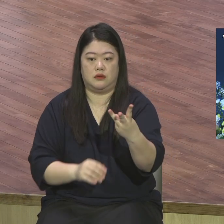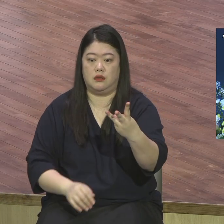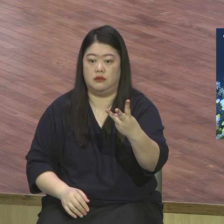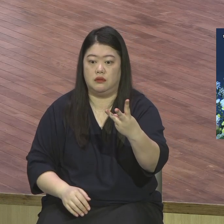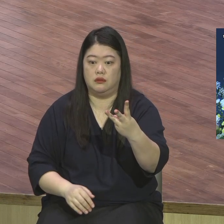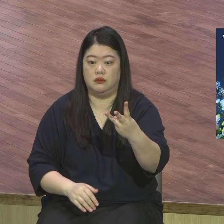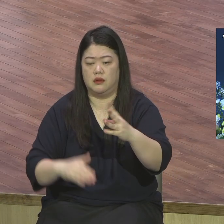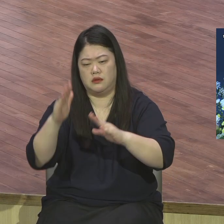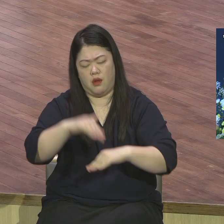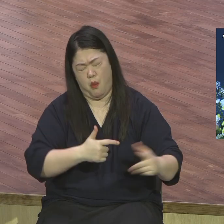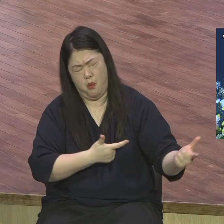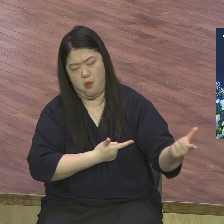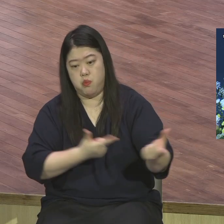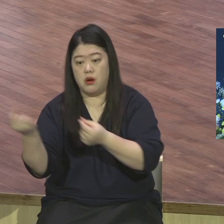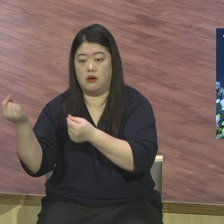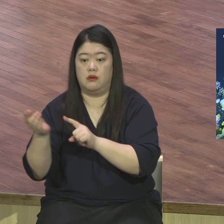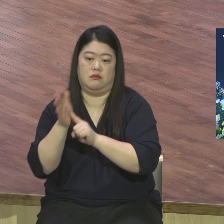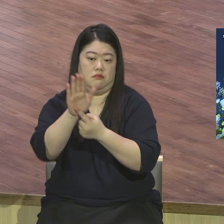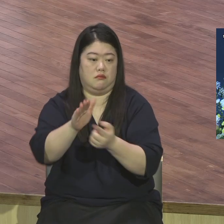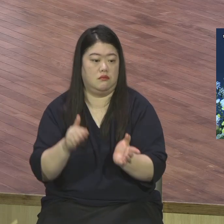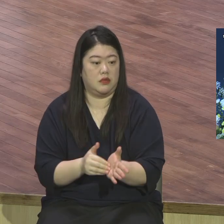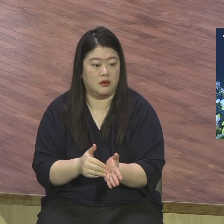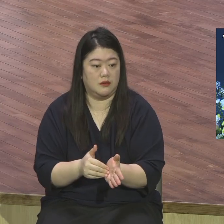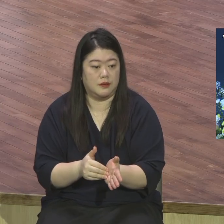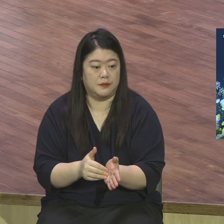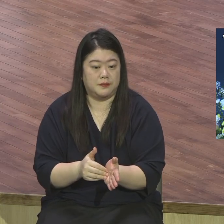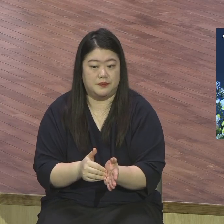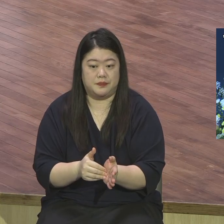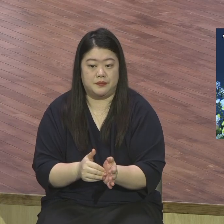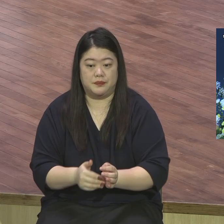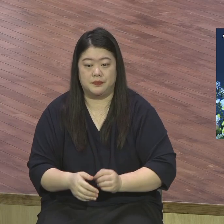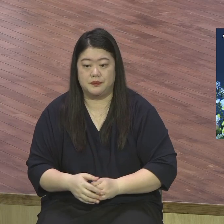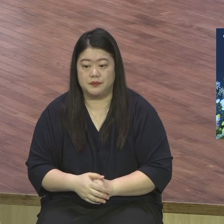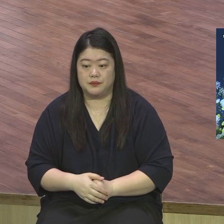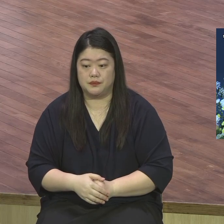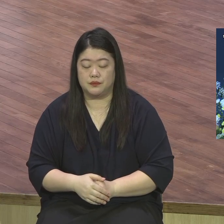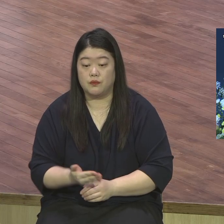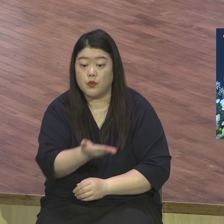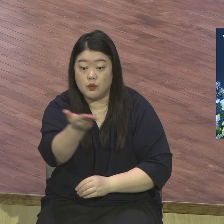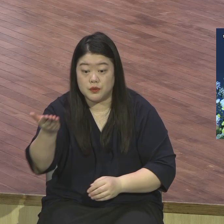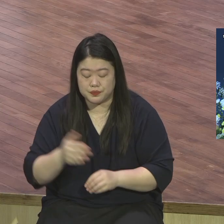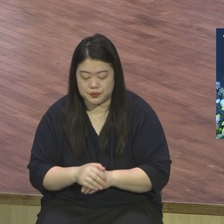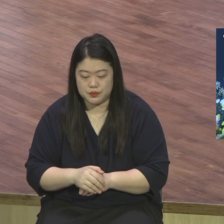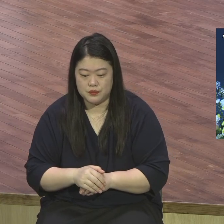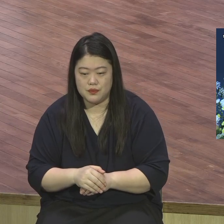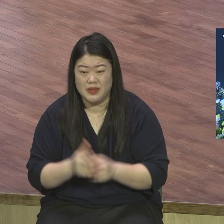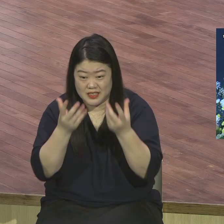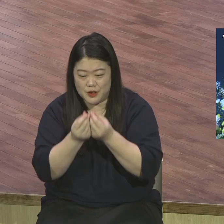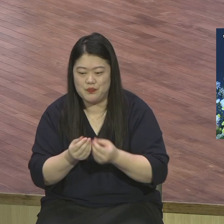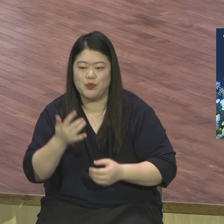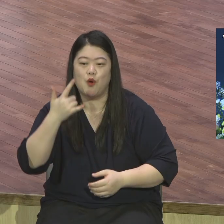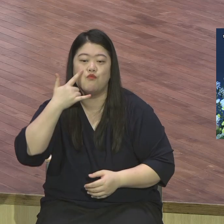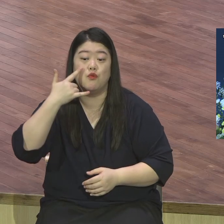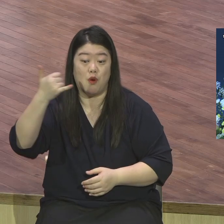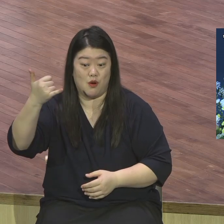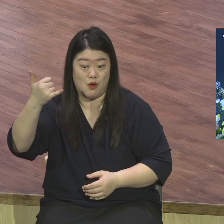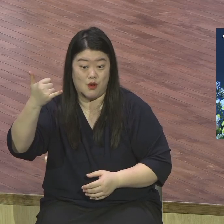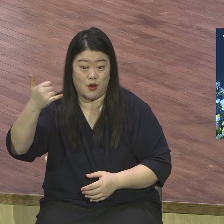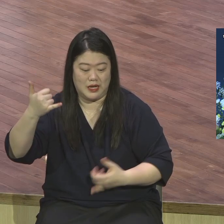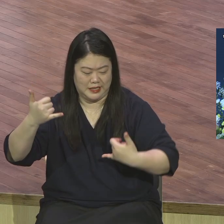우리가 일반적으로 볼 때 인간 또 다른 누구를 희생할 수 있습니다 특별히 부모는 자식을 위해서 그렇게 대신 죽을 수도